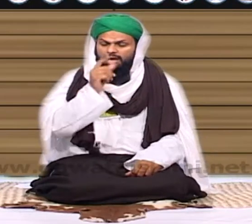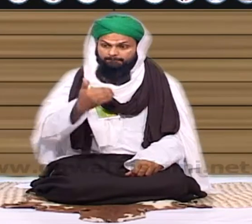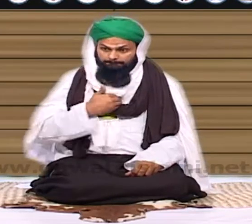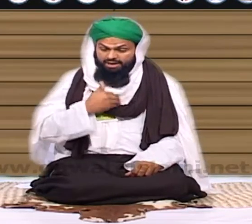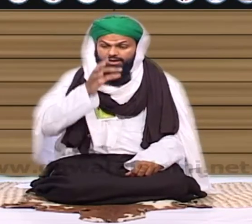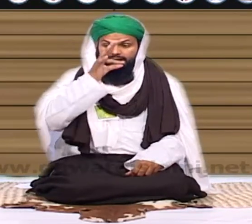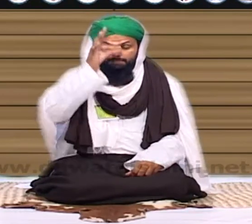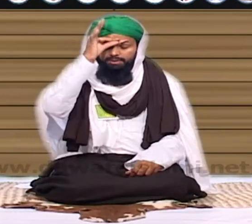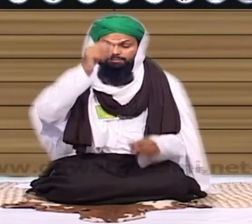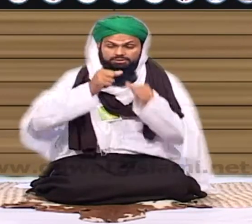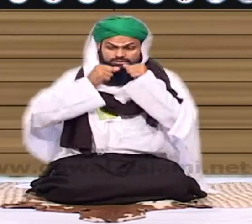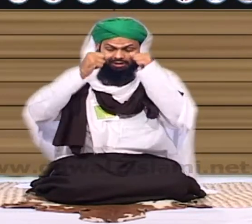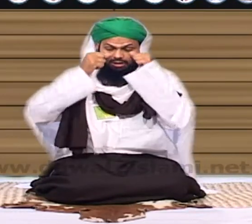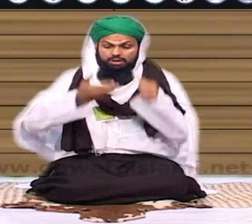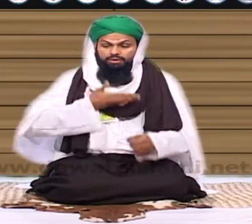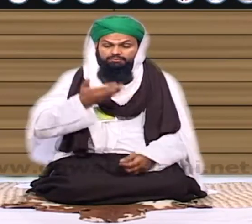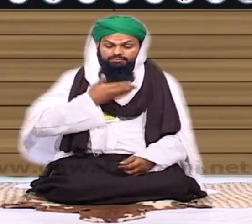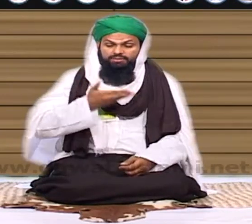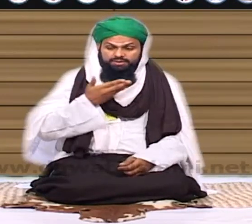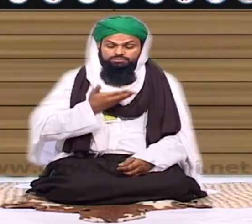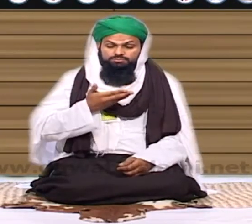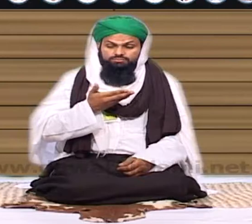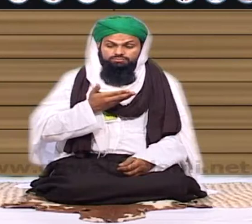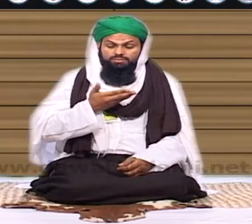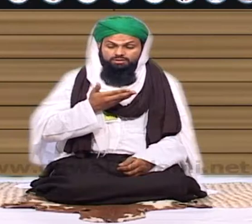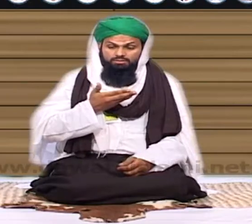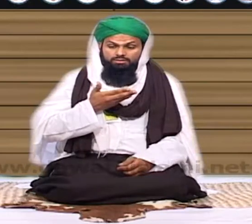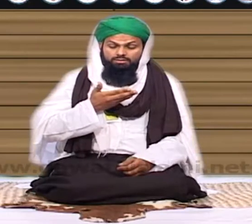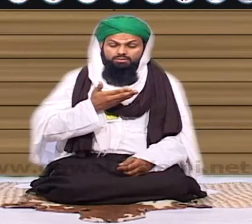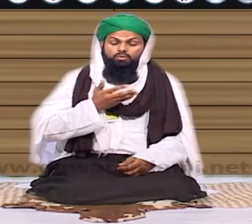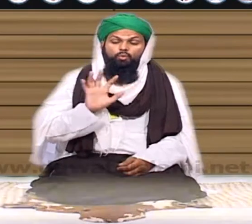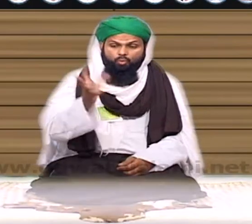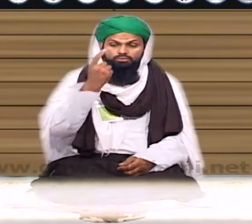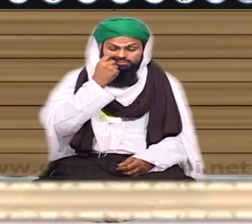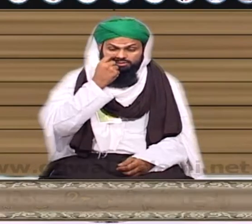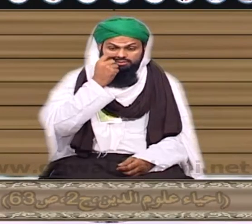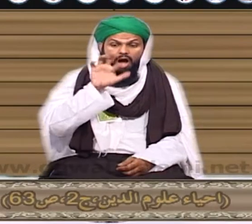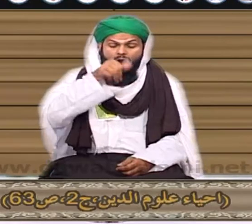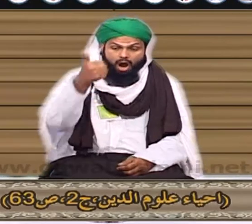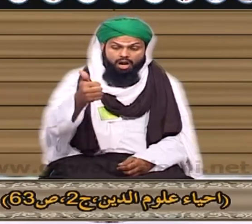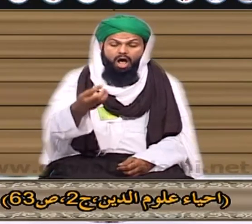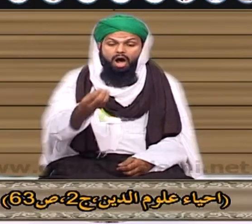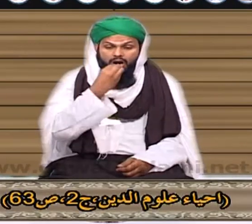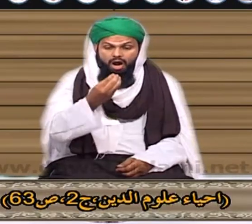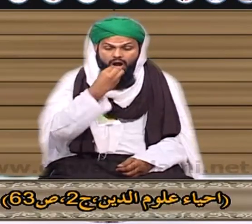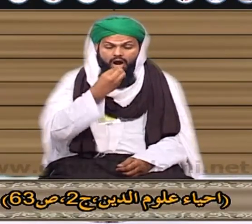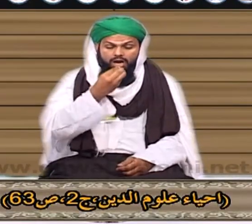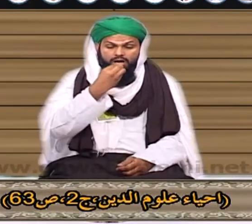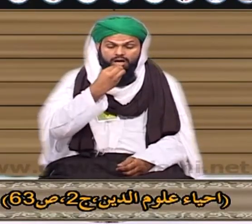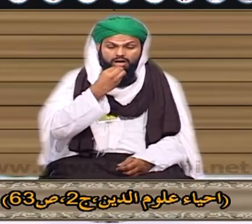میں نے سرکار مدینہ صلی اللہ تعالی علیہ سلم کا یہ فرمان سنا ہے کہ جو حلال روزی کمانے